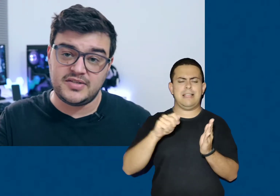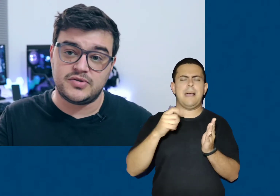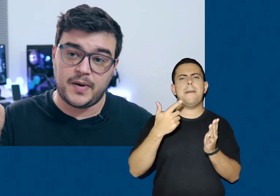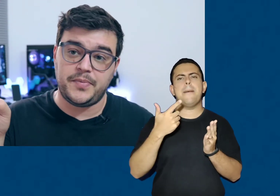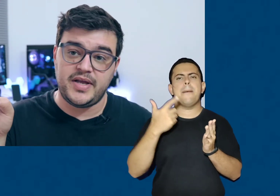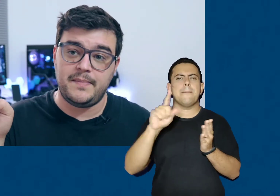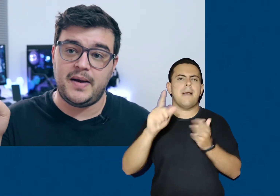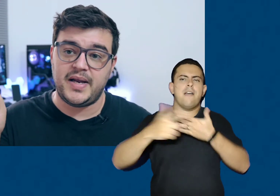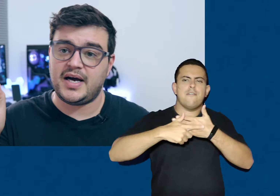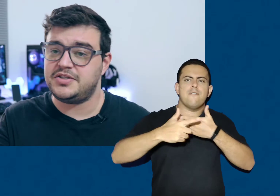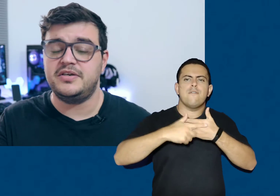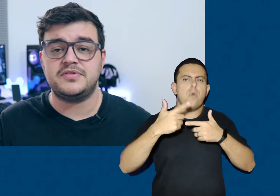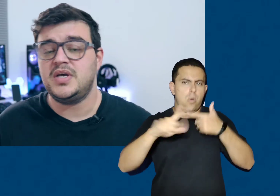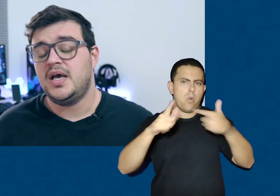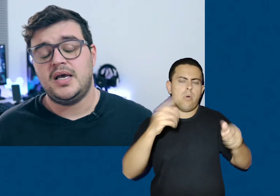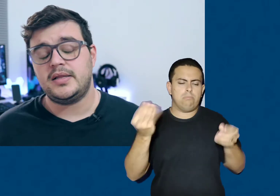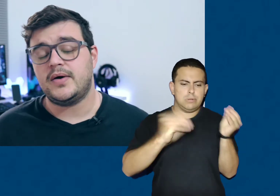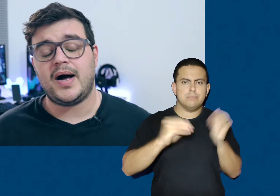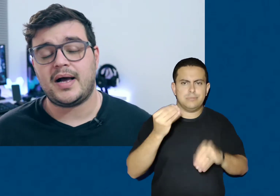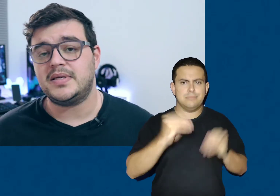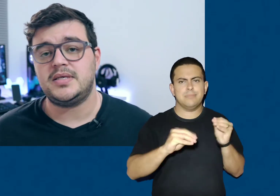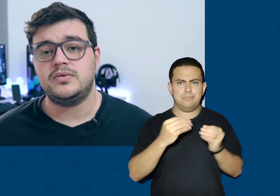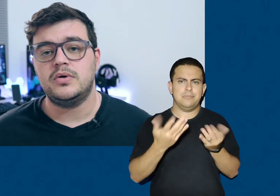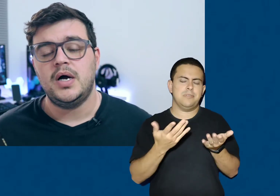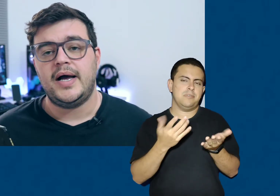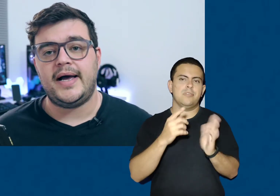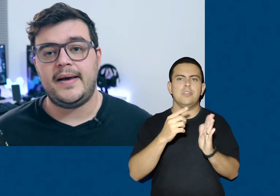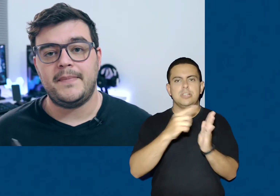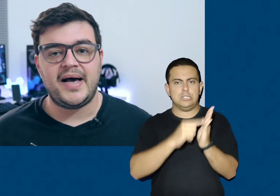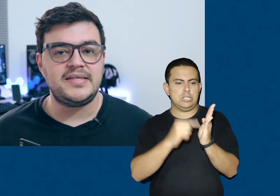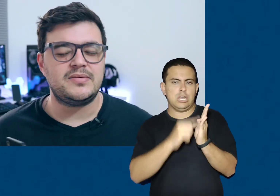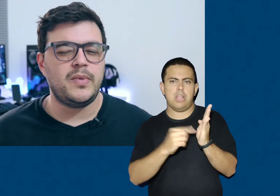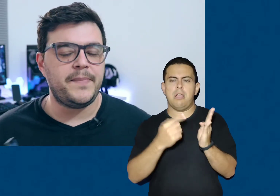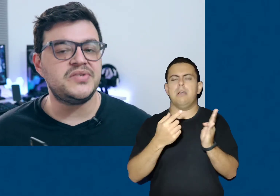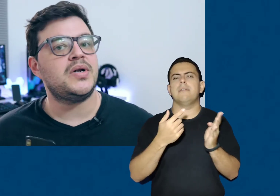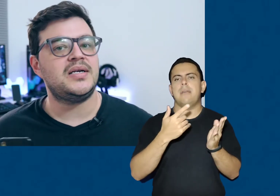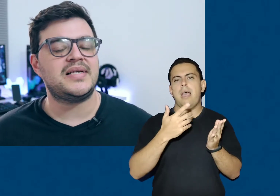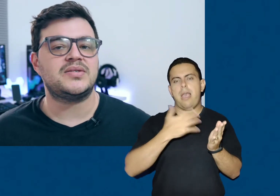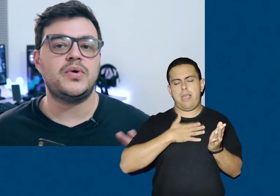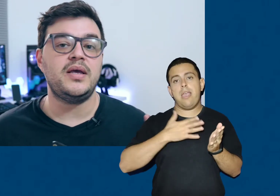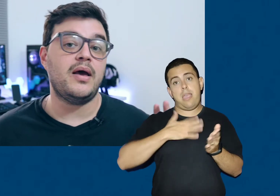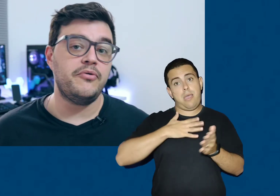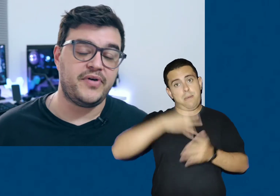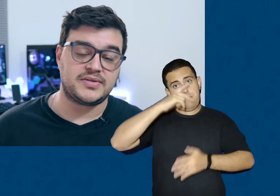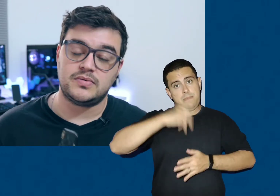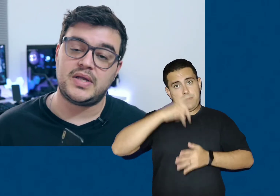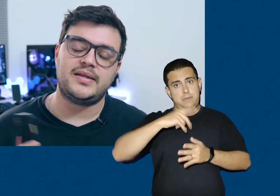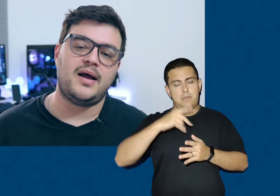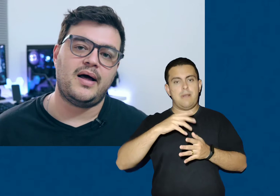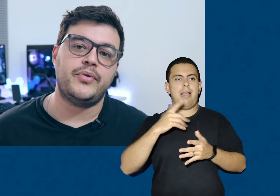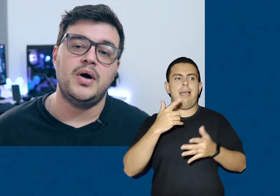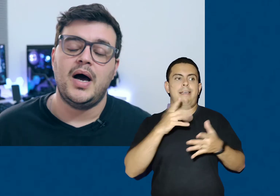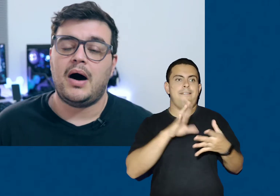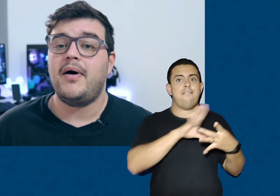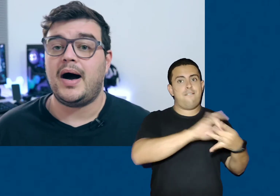gestos para poder abrir aplicativos. Então acaba sendo mais uma personalização que eu faço, não está atrelado ao